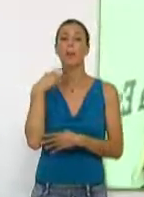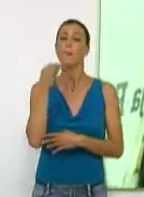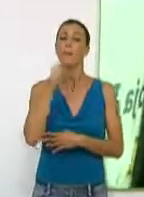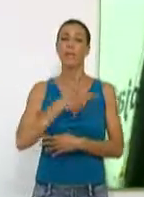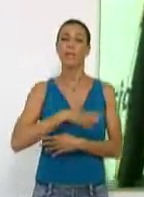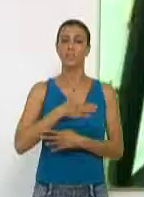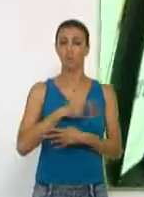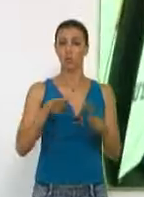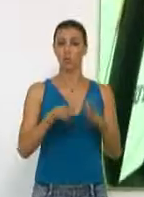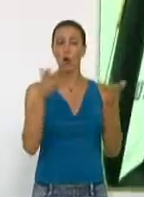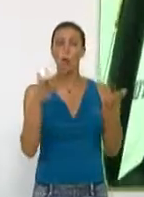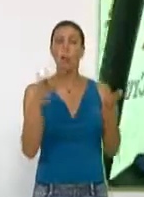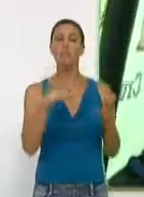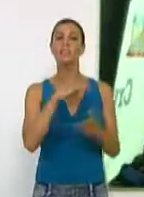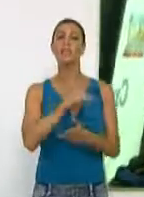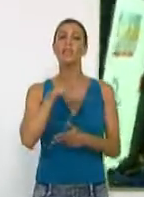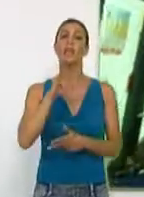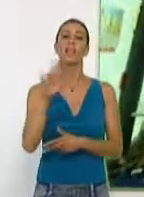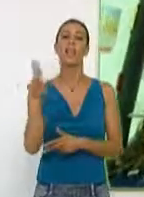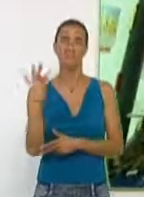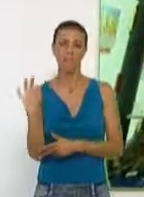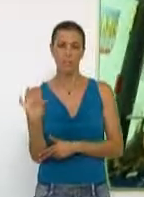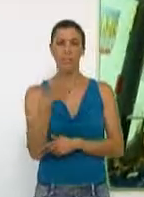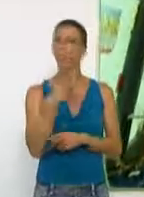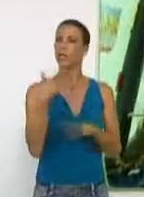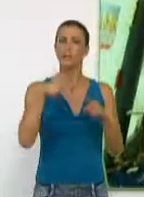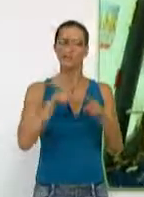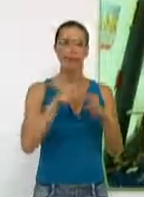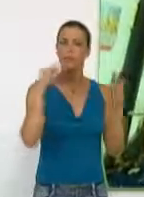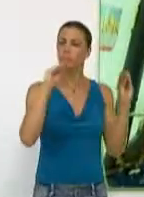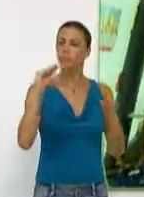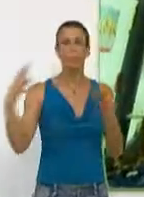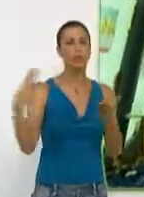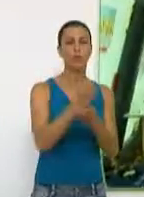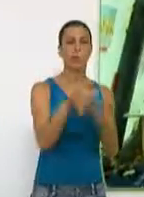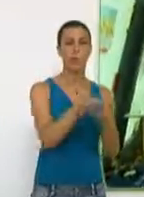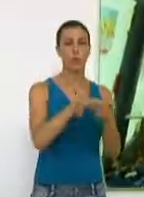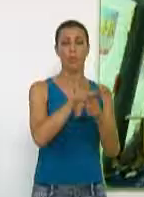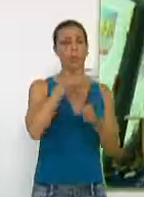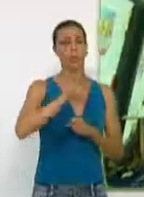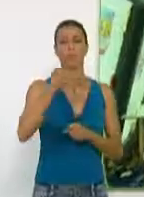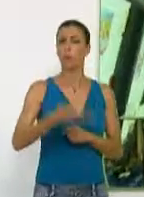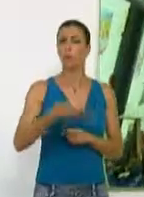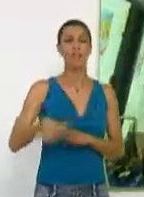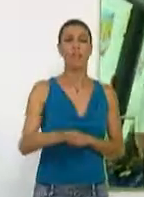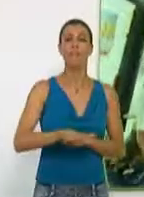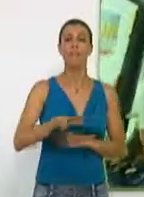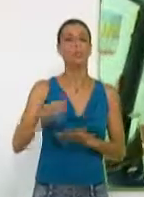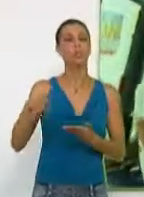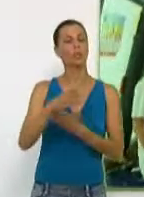diputada de Bienestar Social, Marta Nievas, explicó que se exportará este tipo de talleres al resto de la provincia porque es básico que toda la